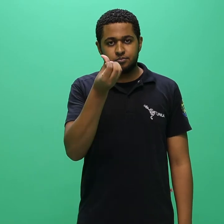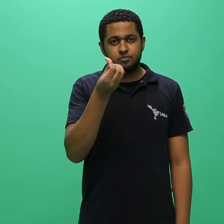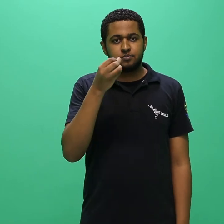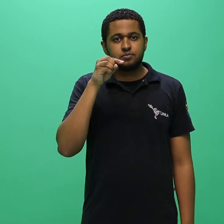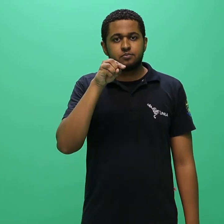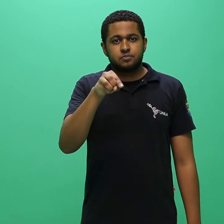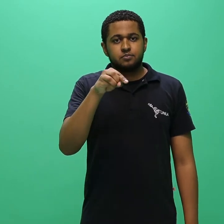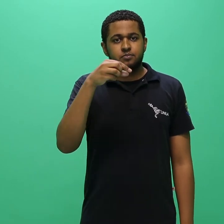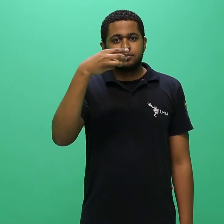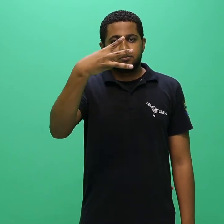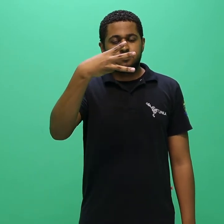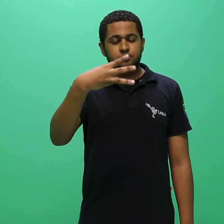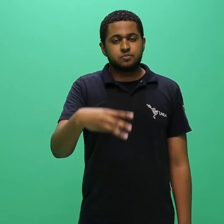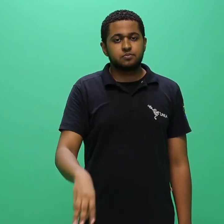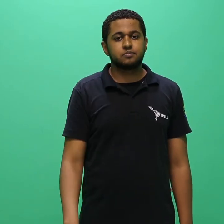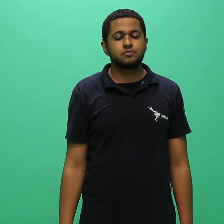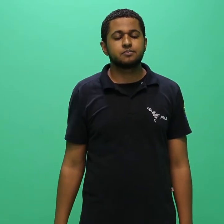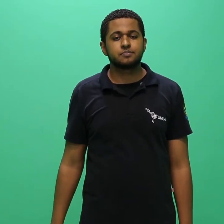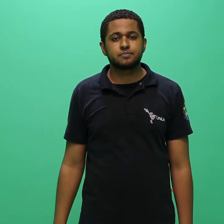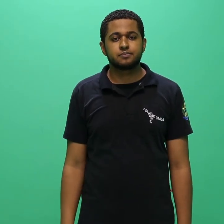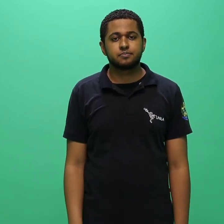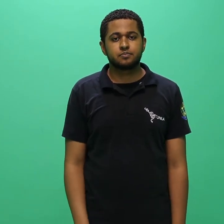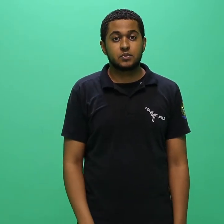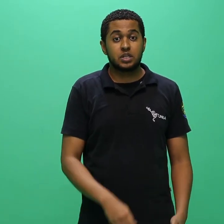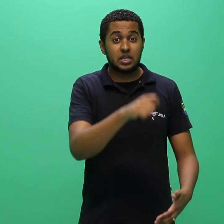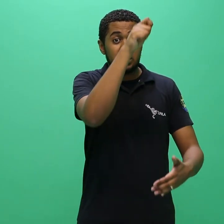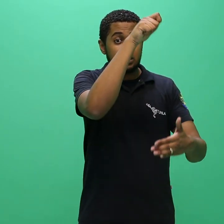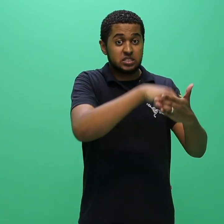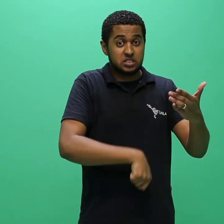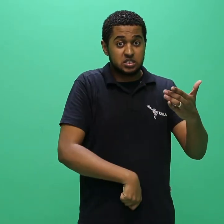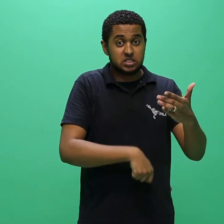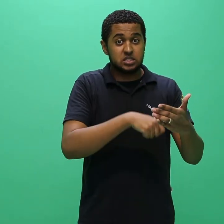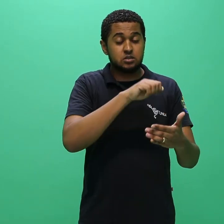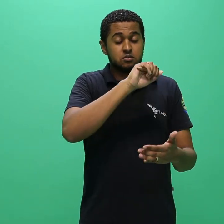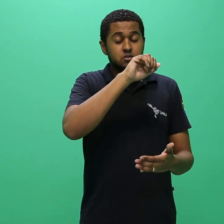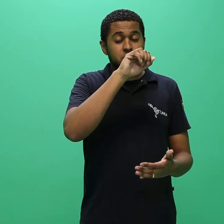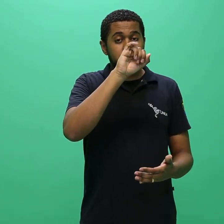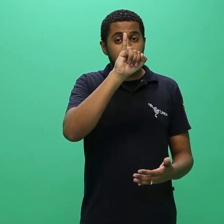6.3. Da inscrição para aproveitamento de diploma.